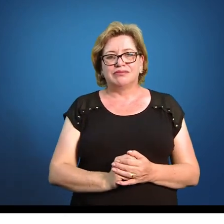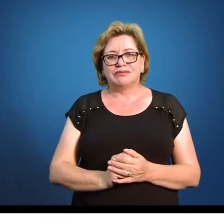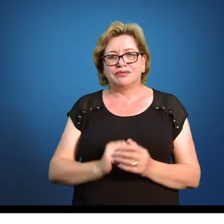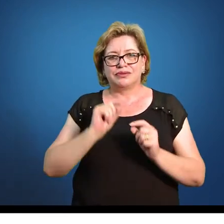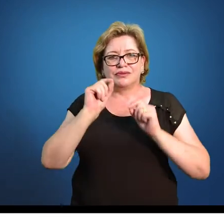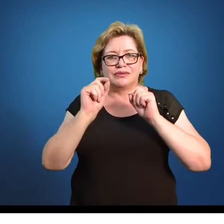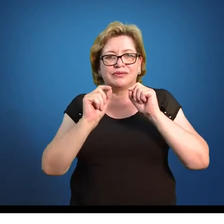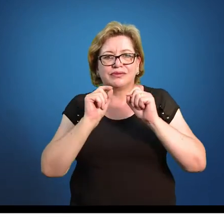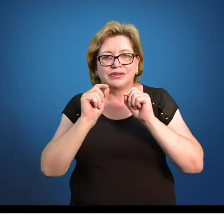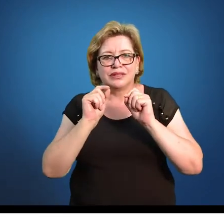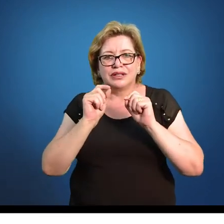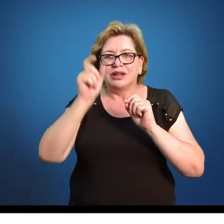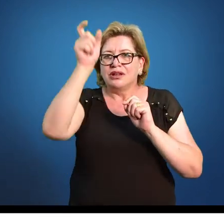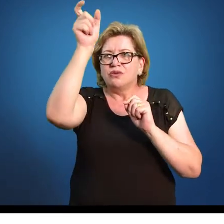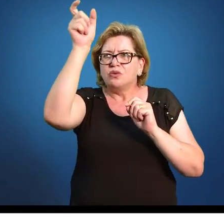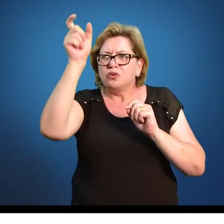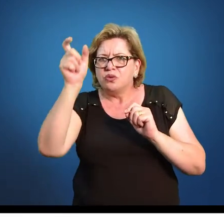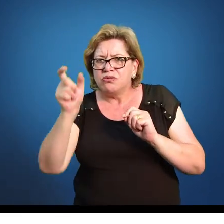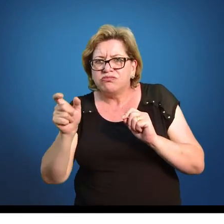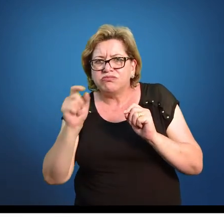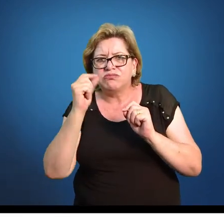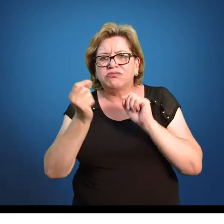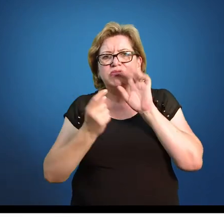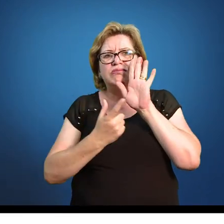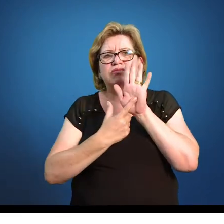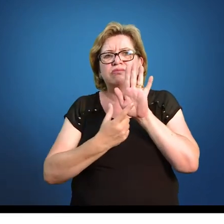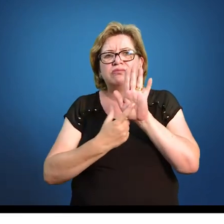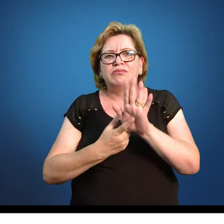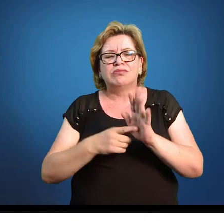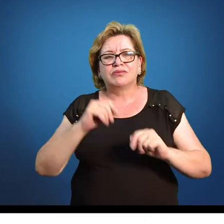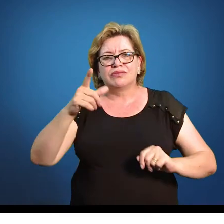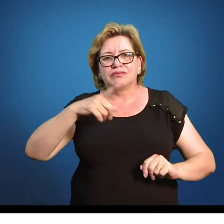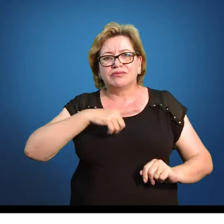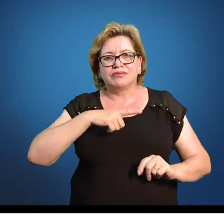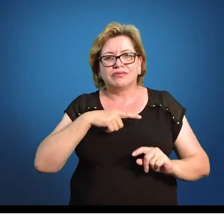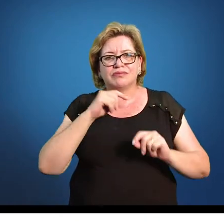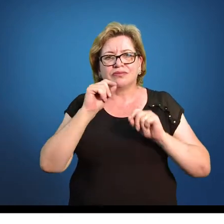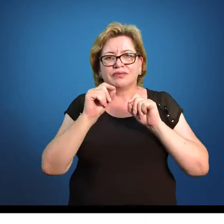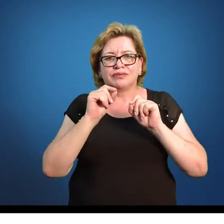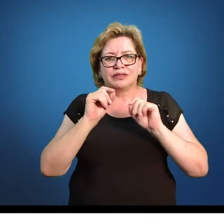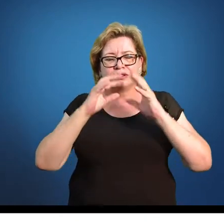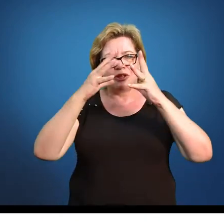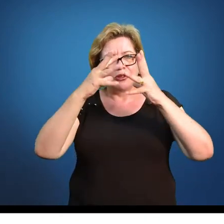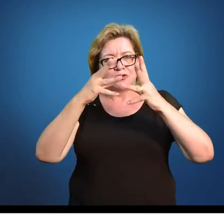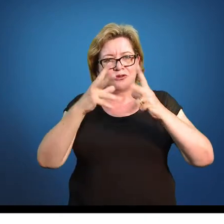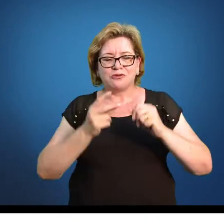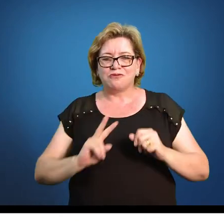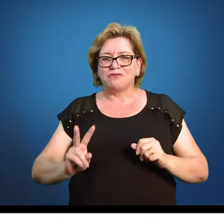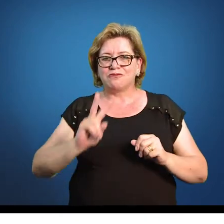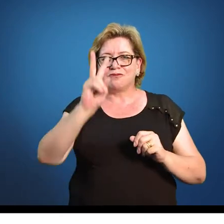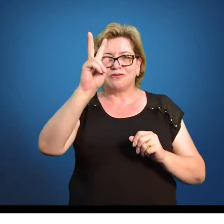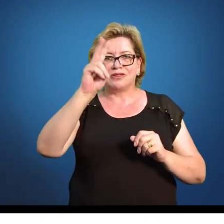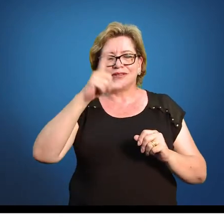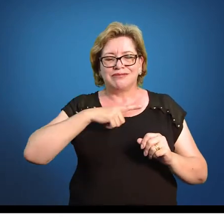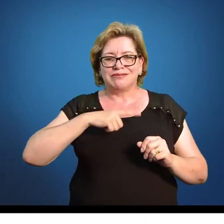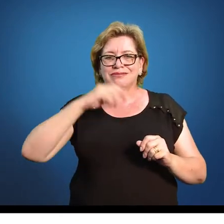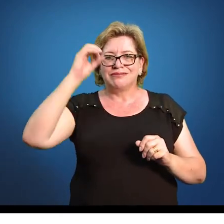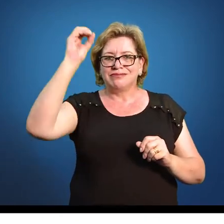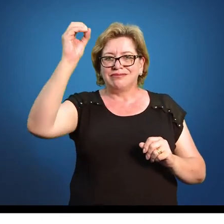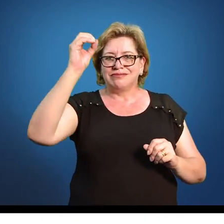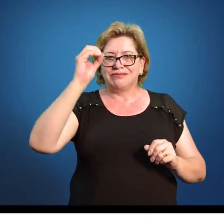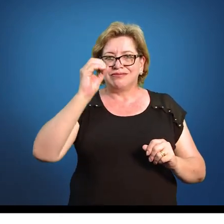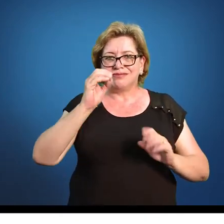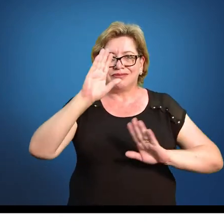O que é essa coluna? O que ela representa? Agora, eu tenho o seguinte. Todos os valores aqui estão em porcentagem.